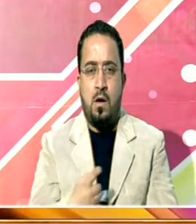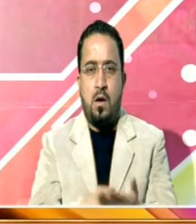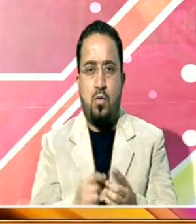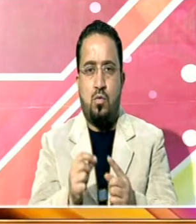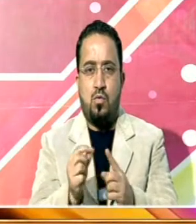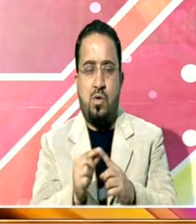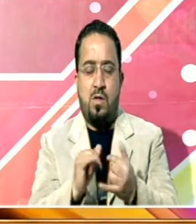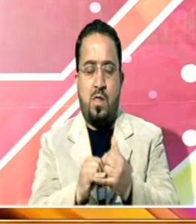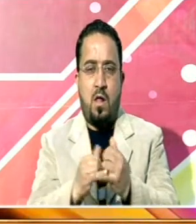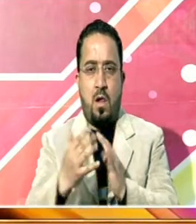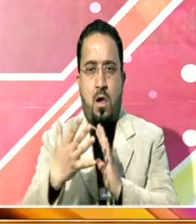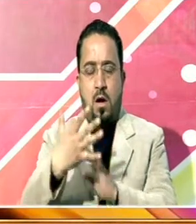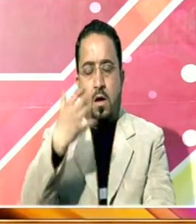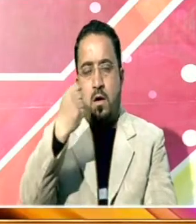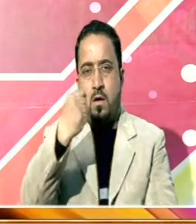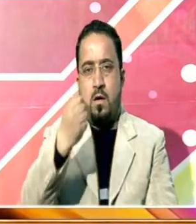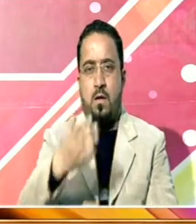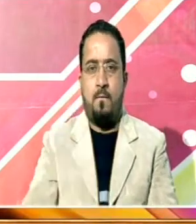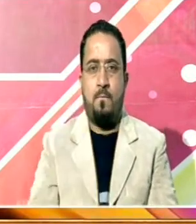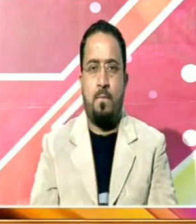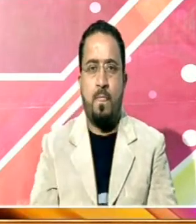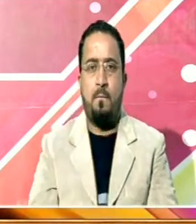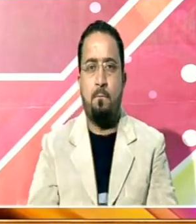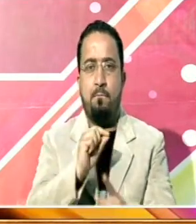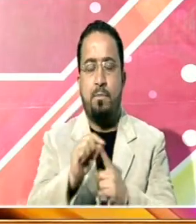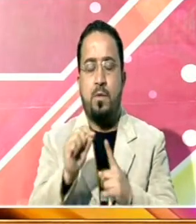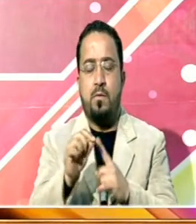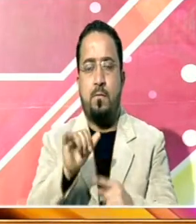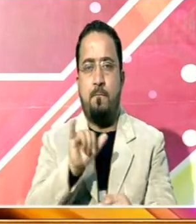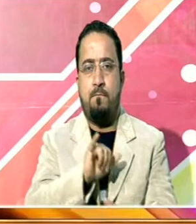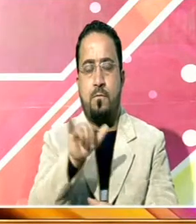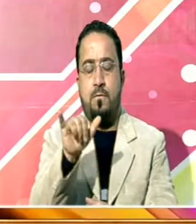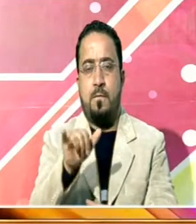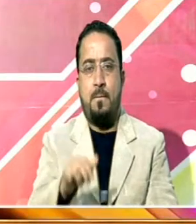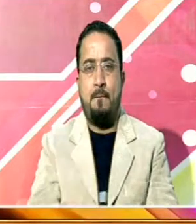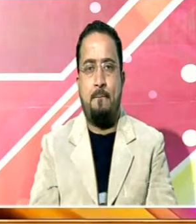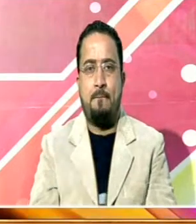کنٹرول ہے ان میں پرائیو جیٹس بھی شامل ہیں